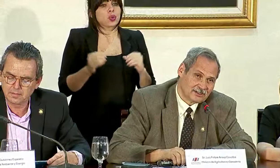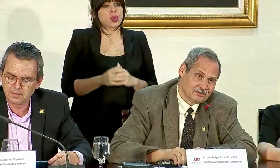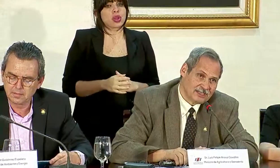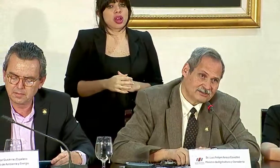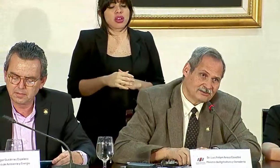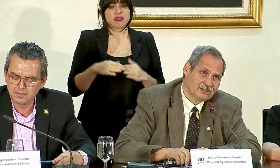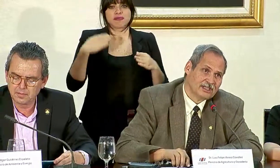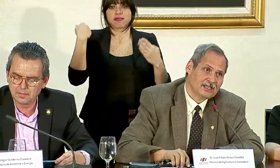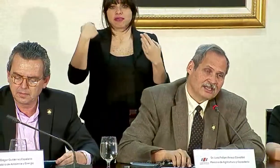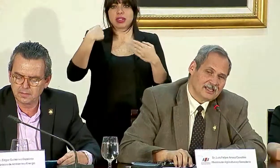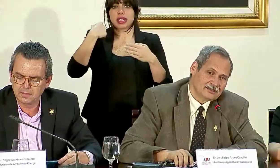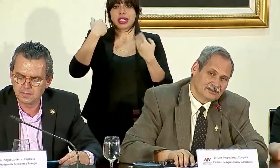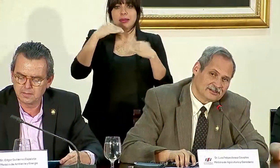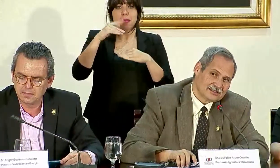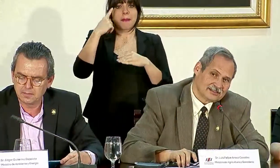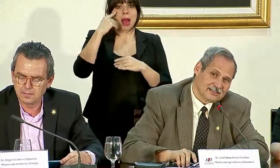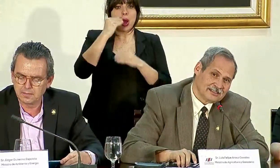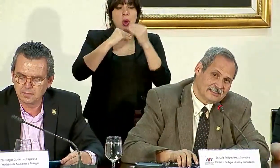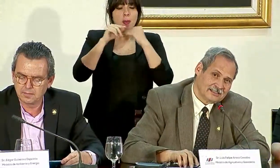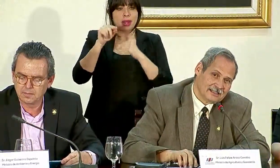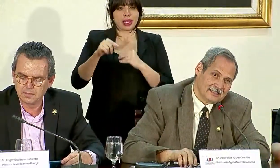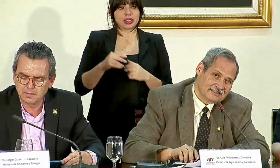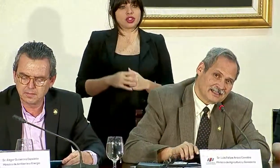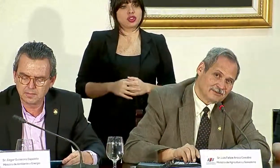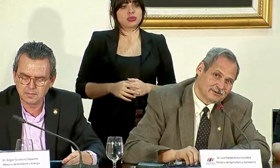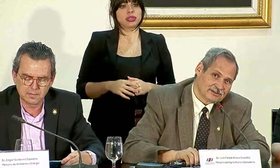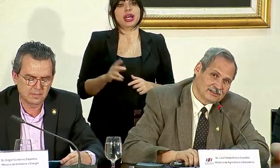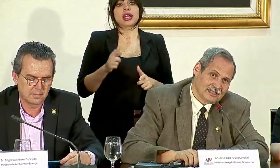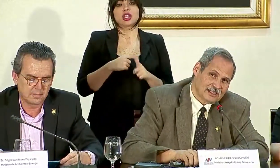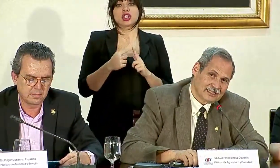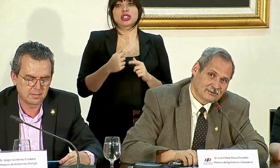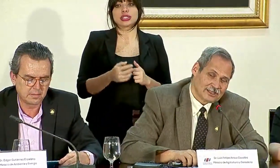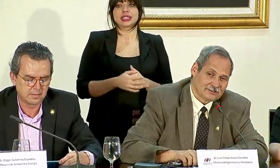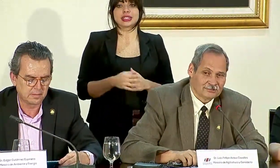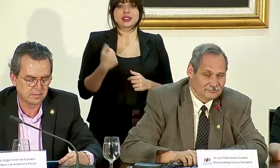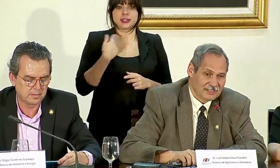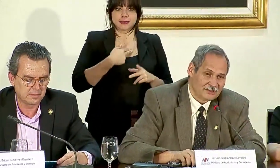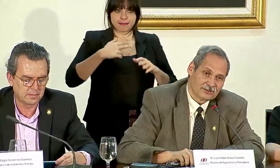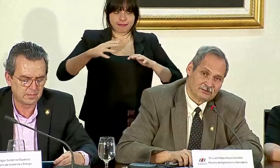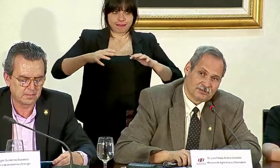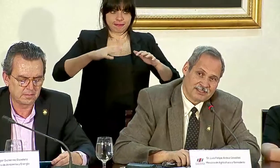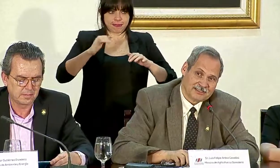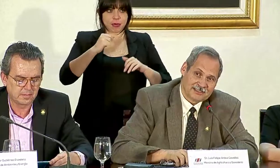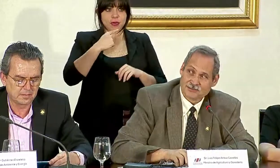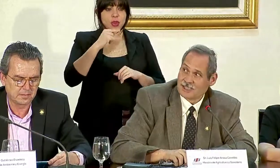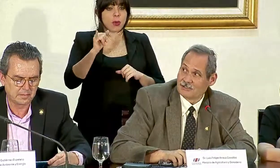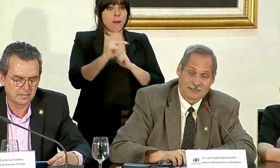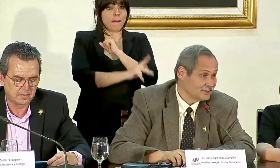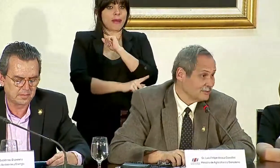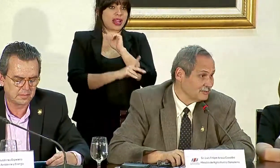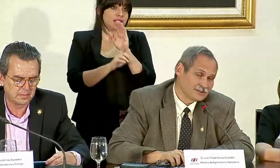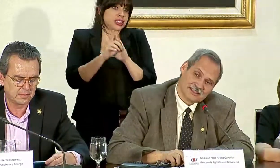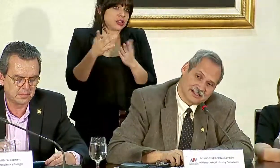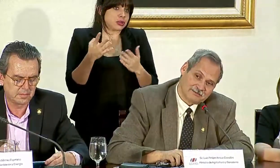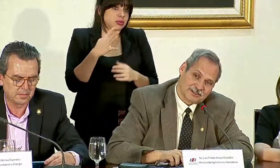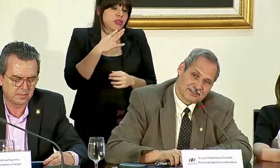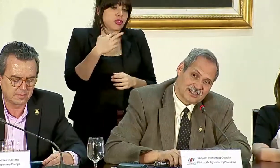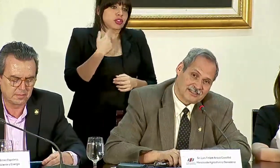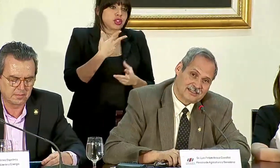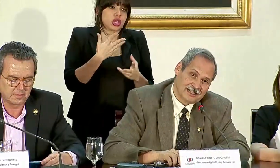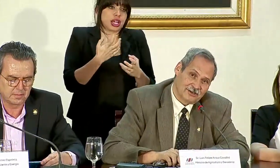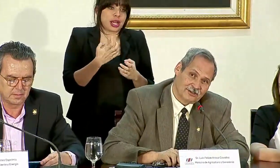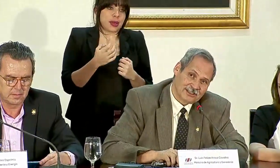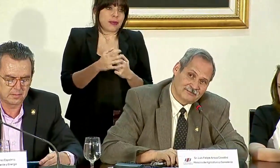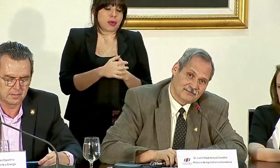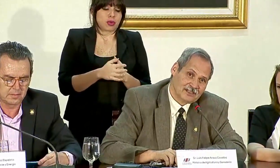restricción al comercio. Entonces, estamos actuando, le digo como país desarrollado, estamos hablando de que queremos